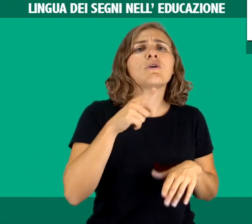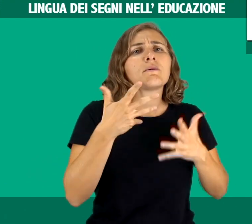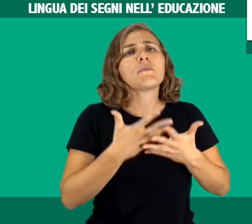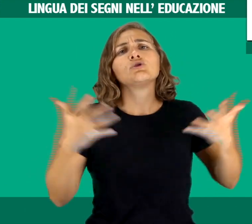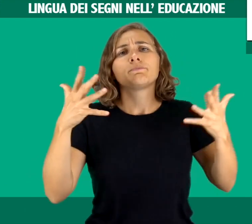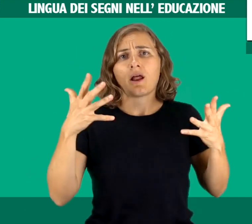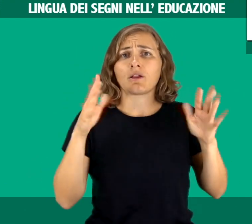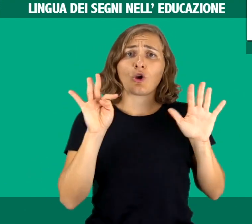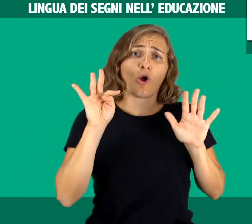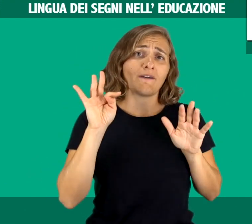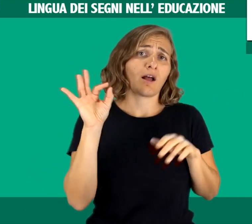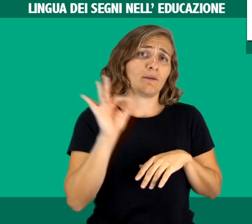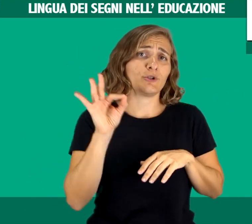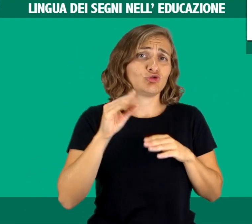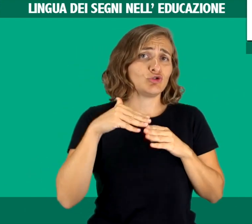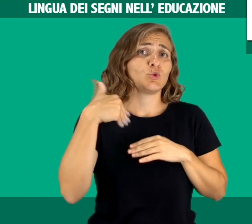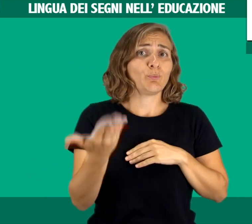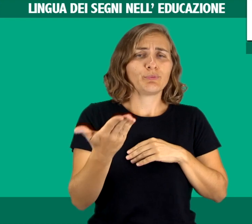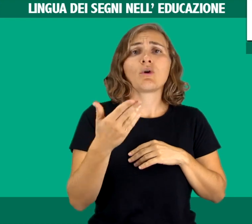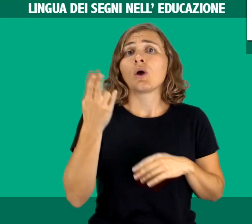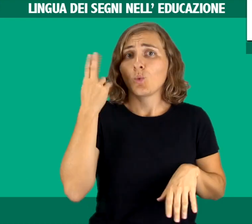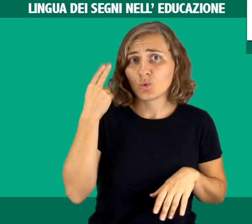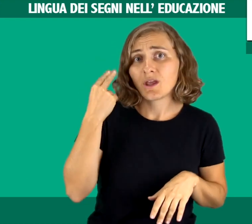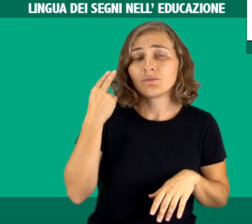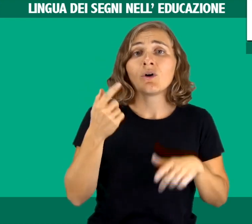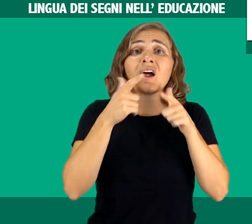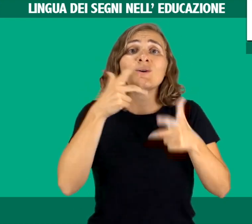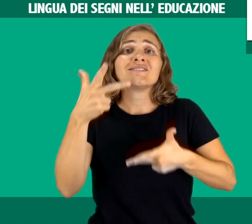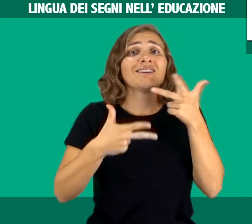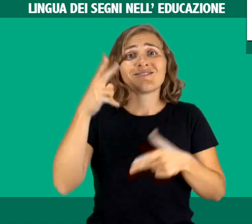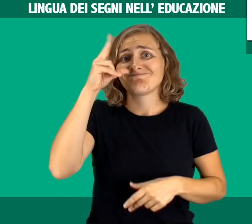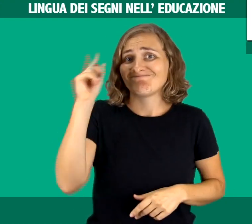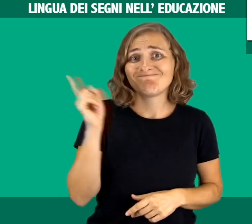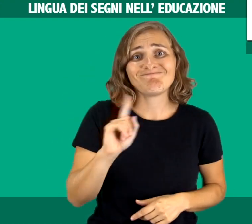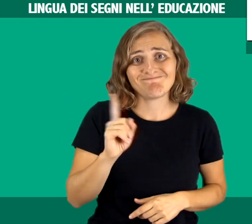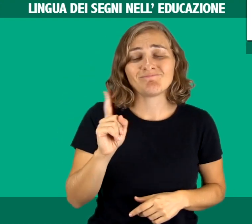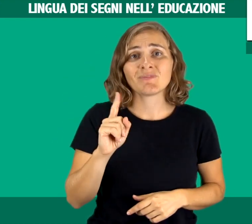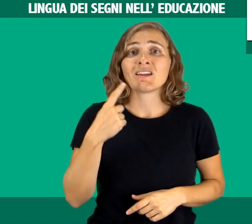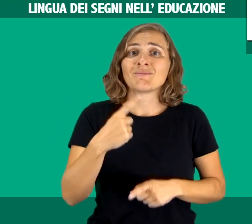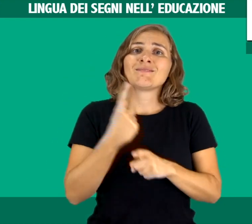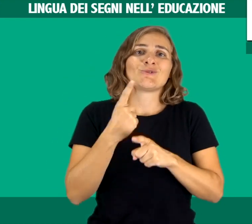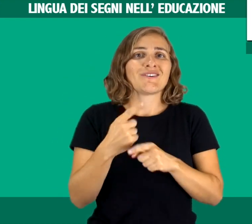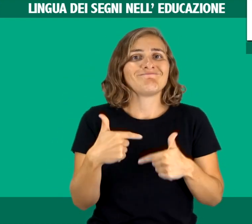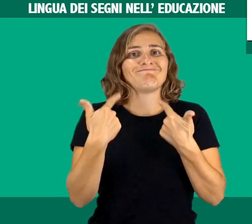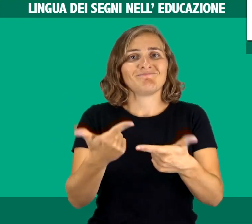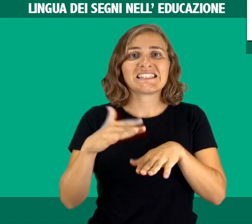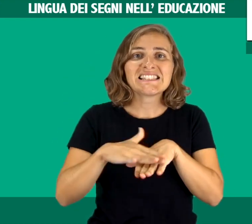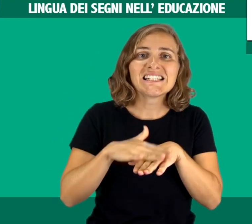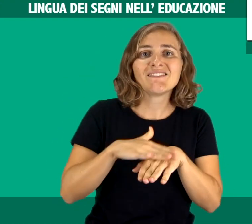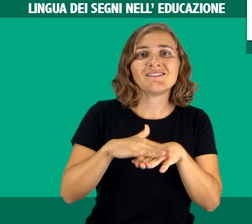Poiché la netta maggioranza dei bambini sordi, più del 90%, a genitori udenti che non conoscono la lingua dei segni